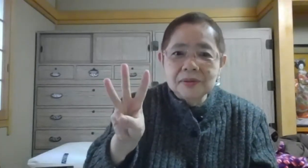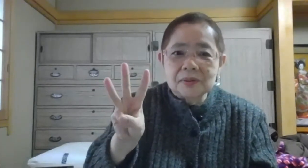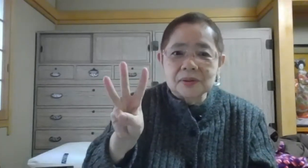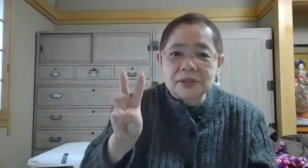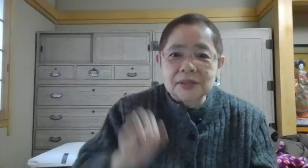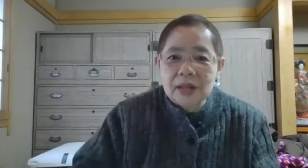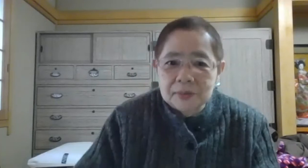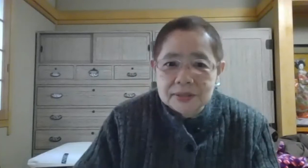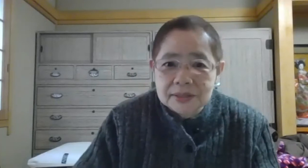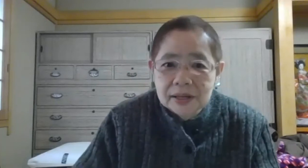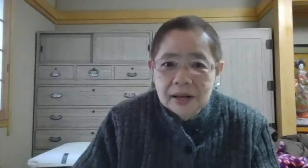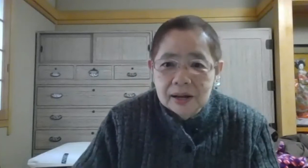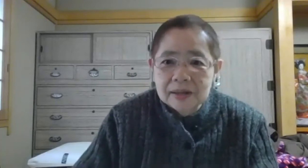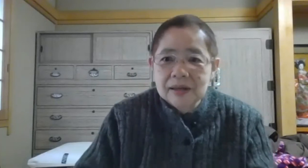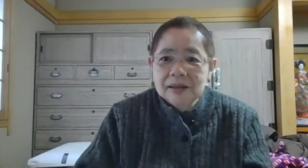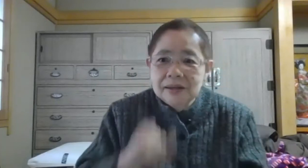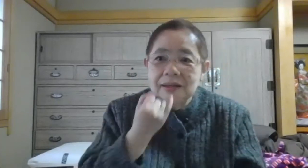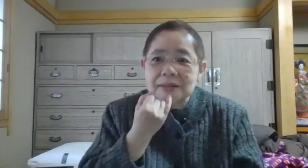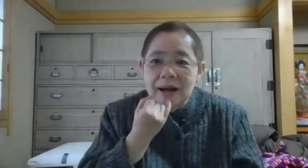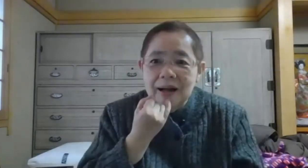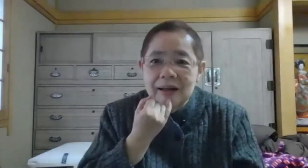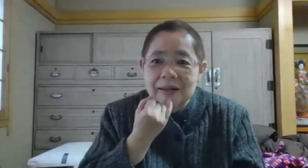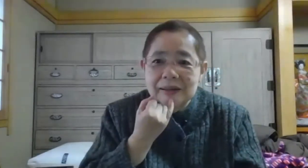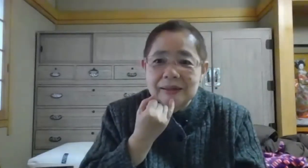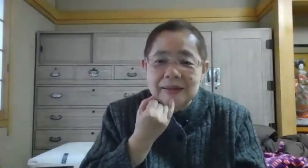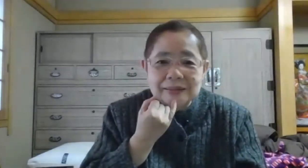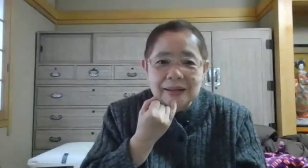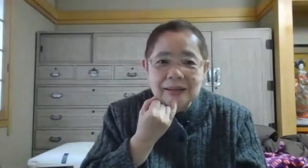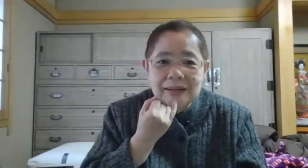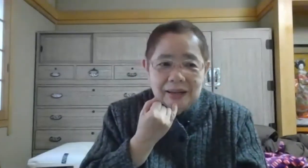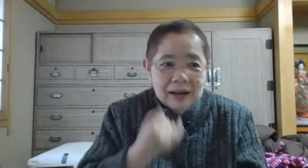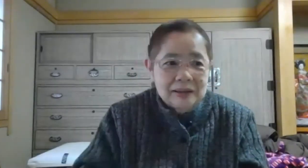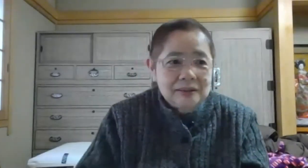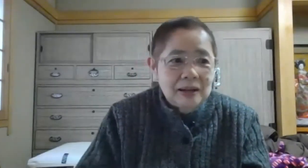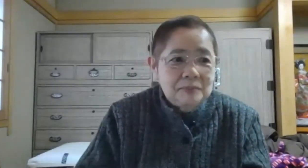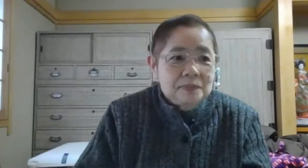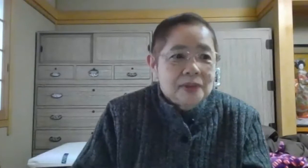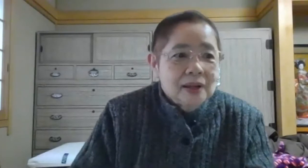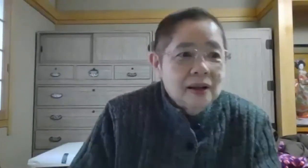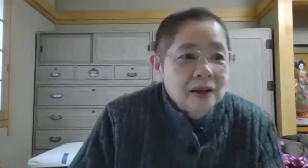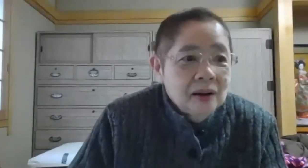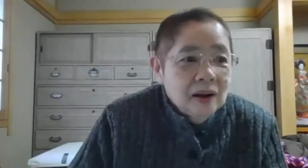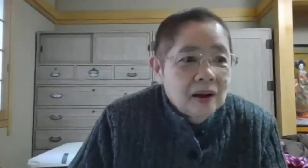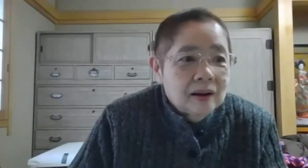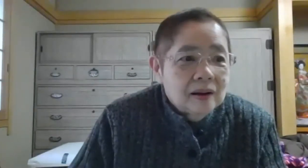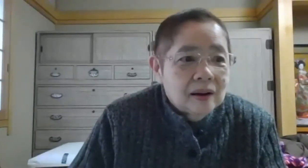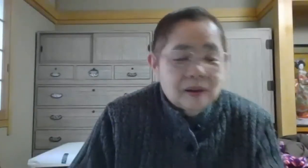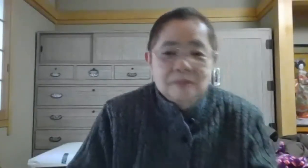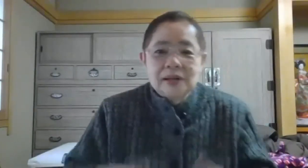になりますはいいいですかいいですかはいであまだ